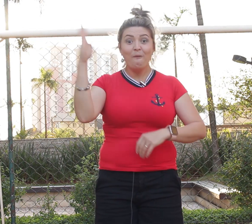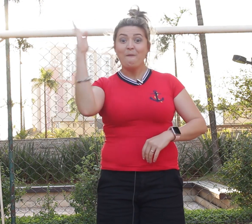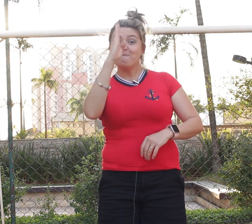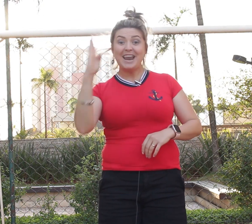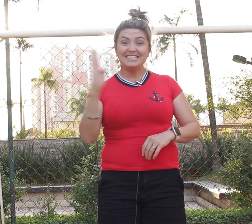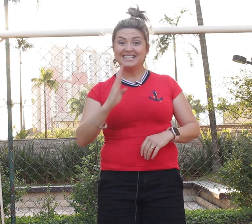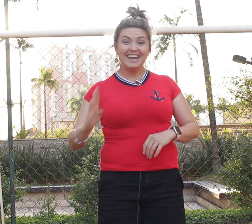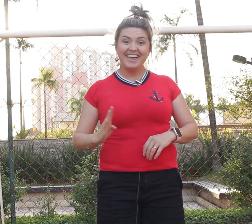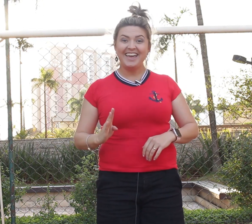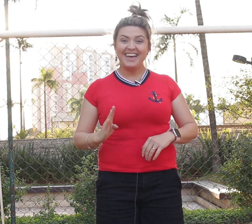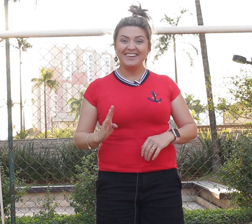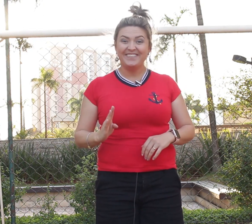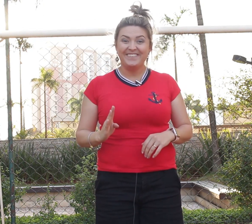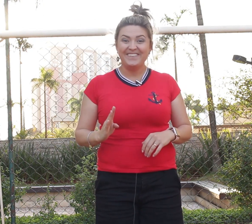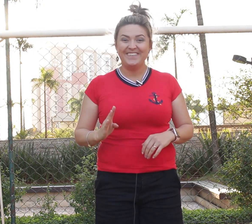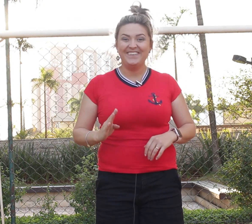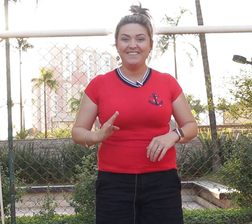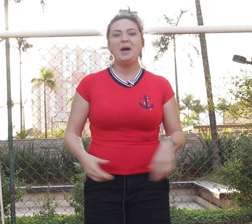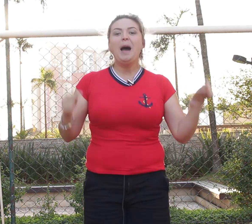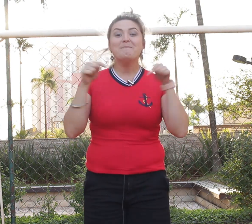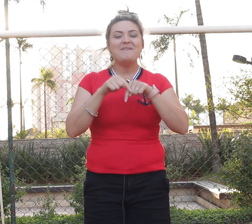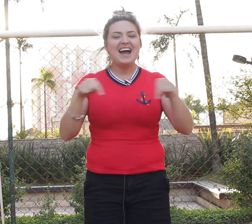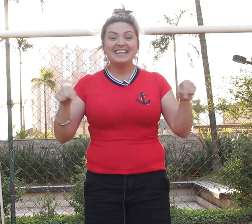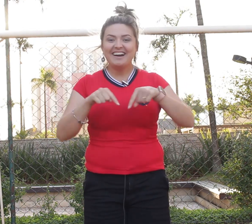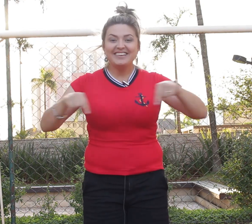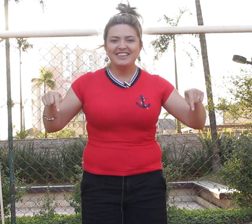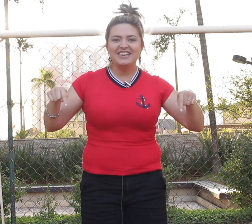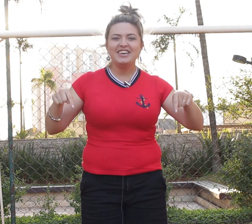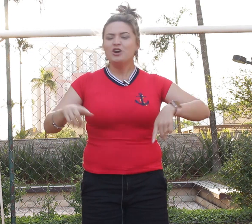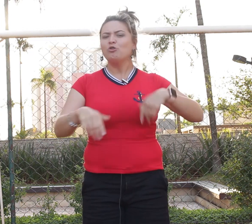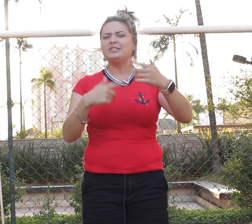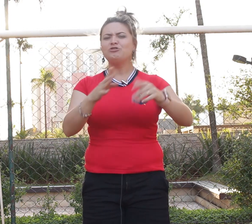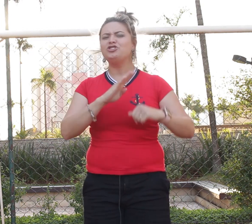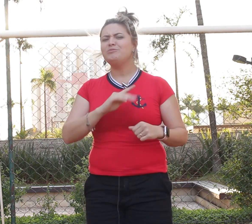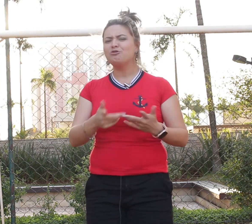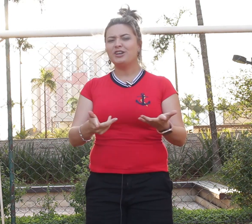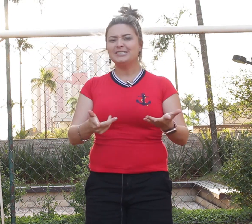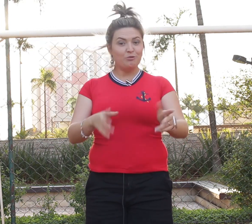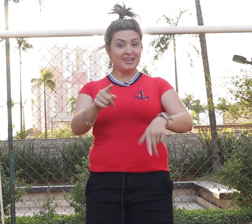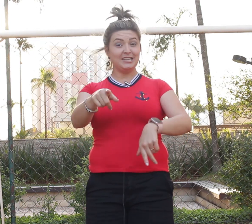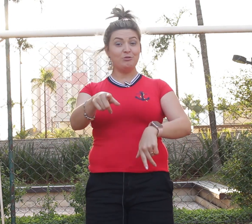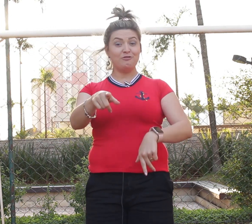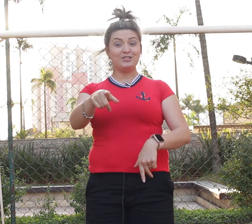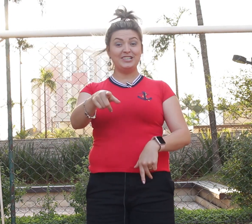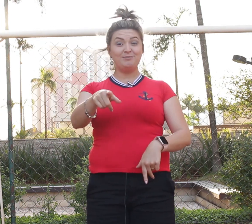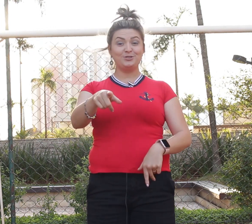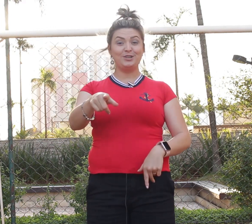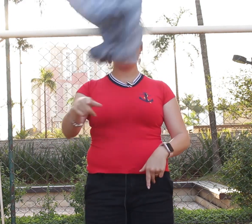brasileiro. Marca aqui o seu time do coração. Quem sabe eu não faço em Libras o seu